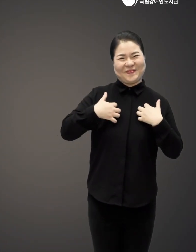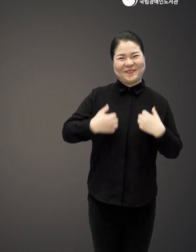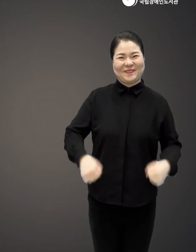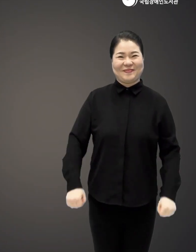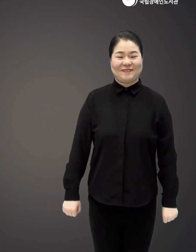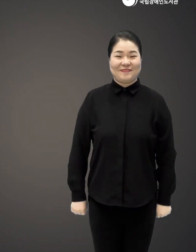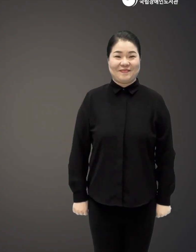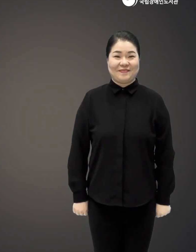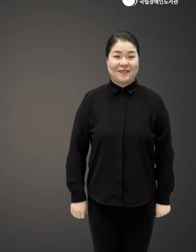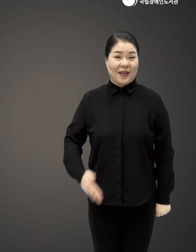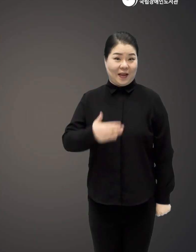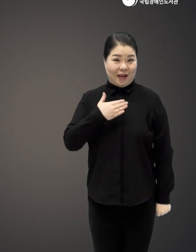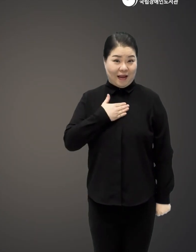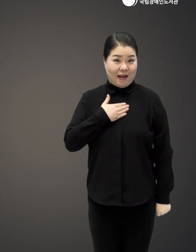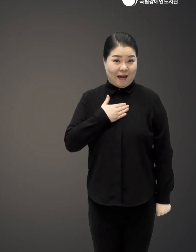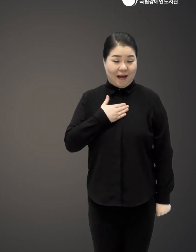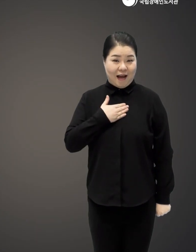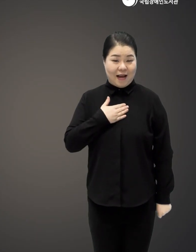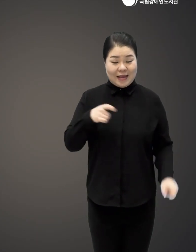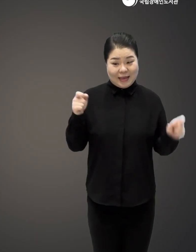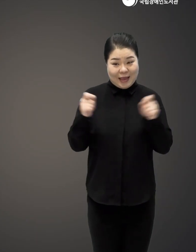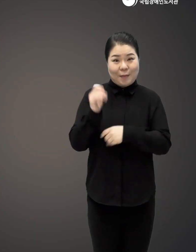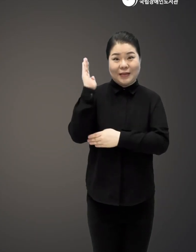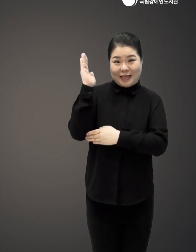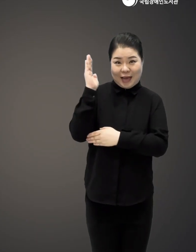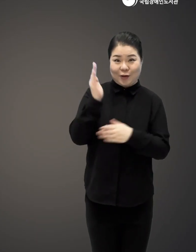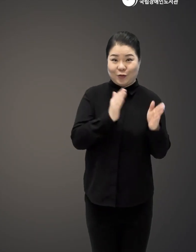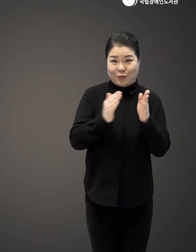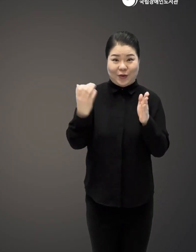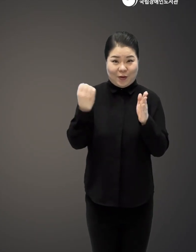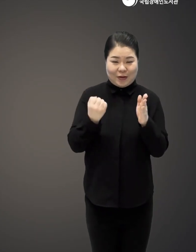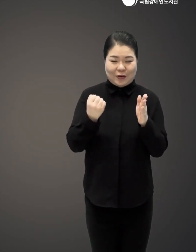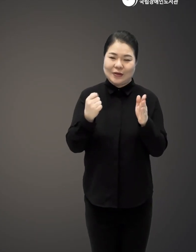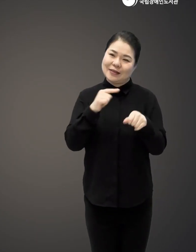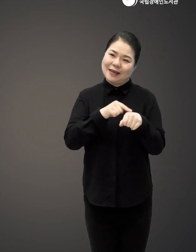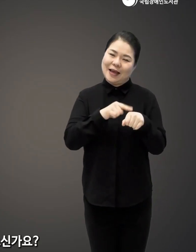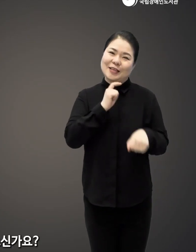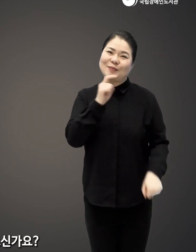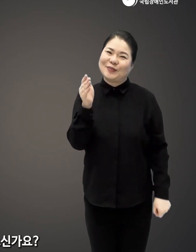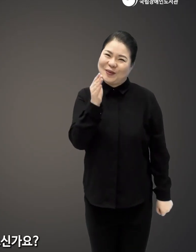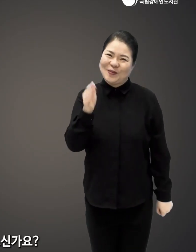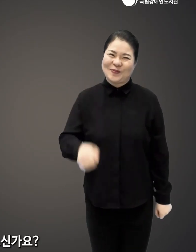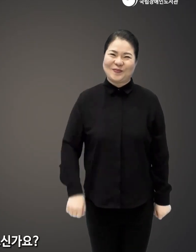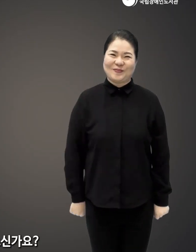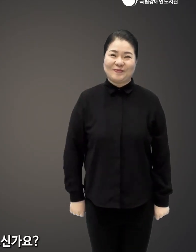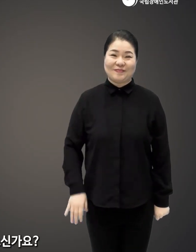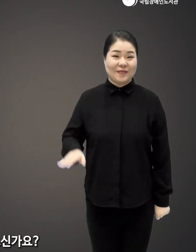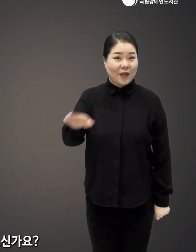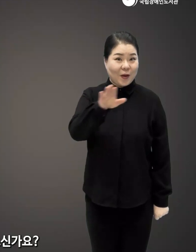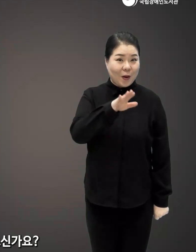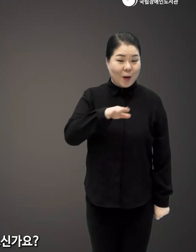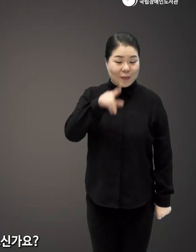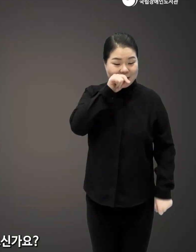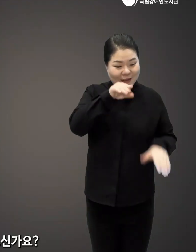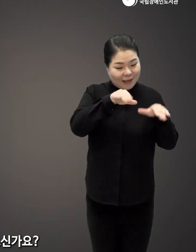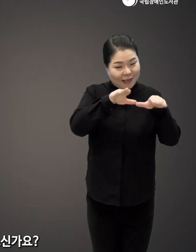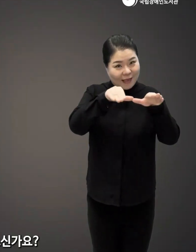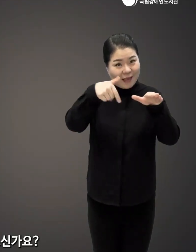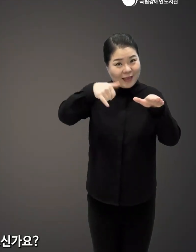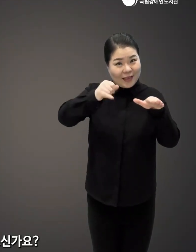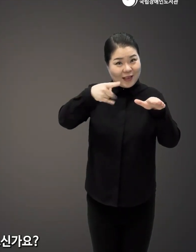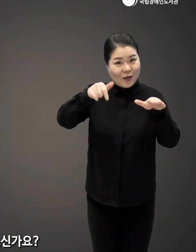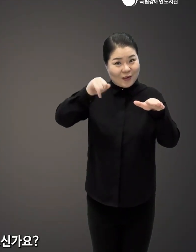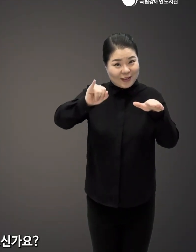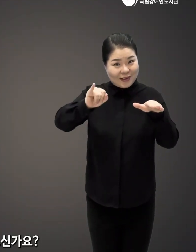제가요 10분 미니 강연을 좀 준비해 봤는데요 여러분들은 이 기러기의 여정에